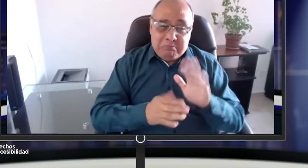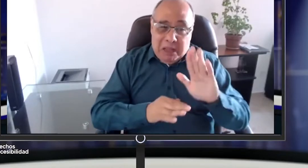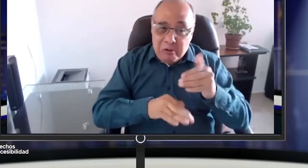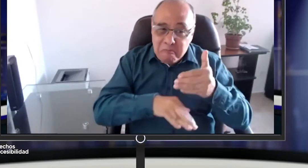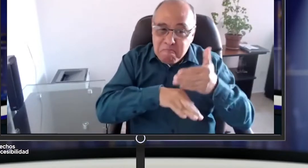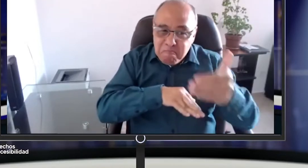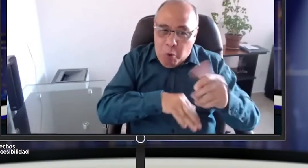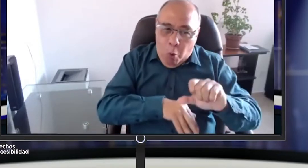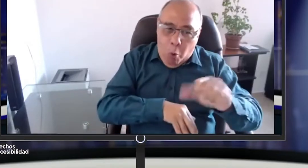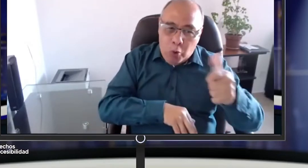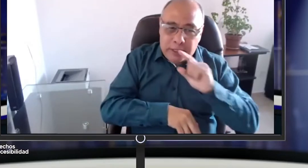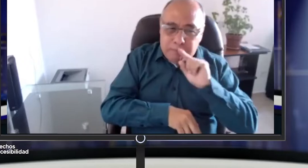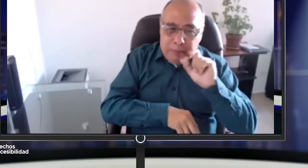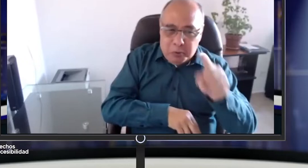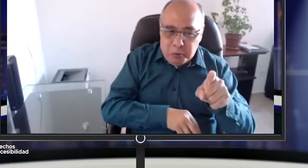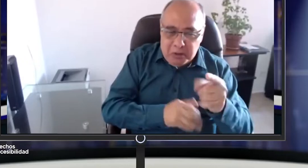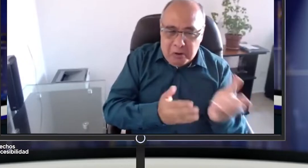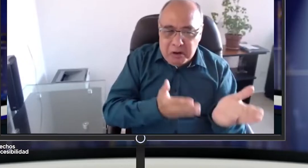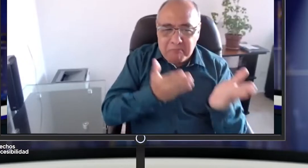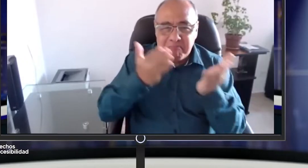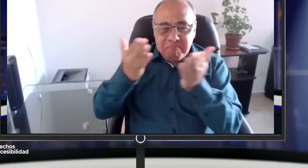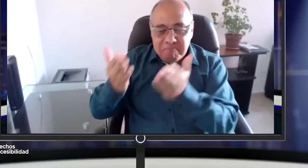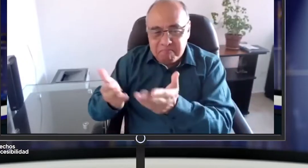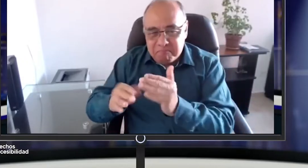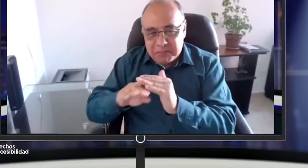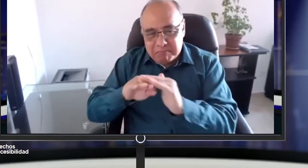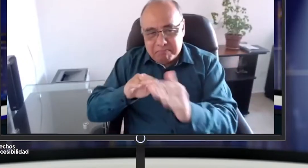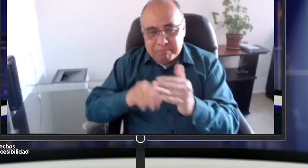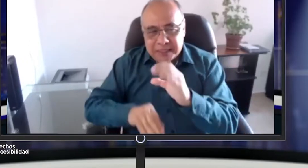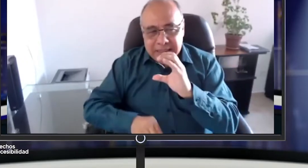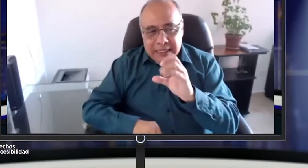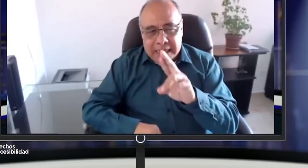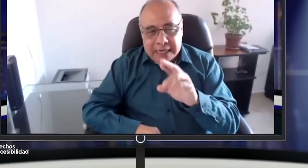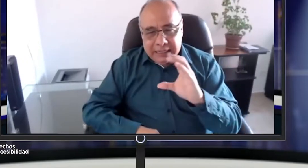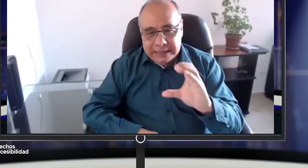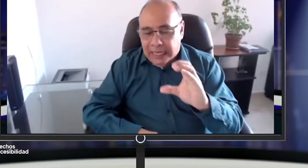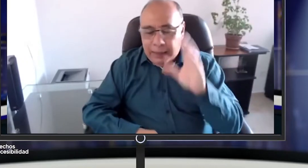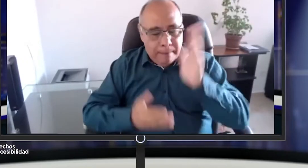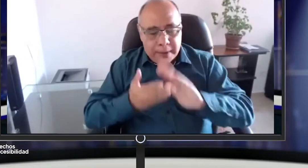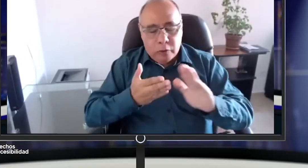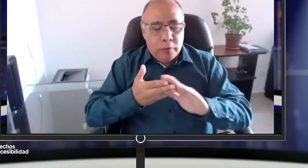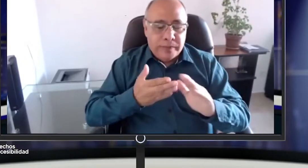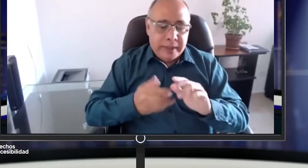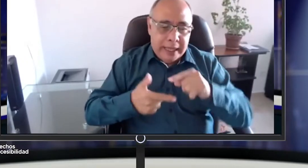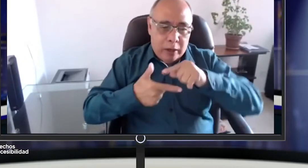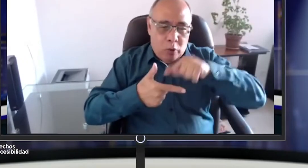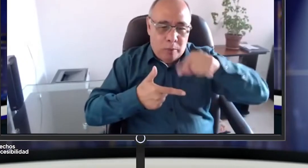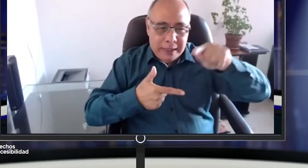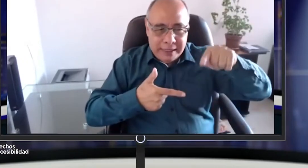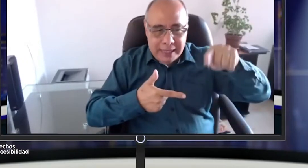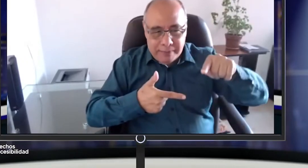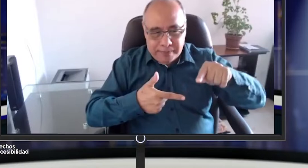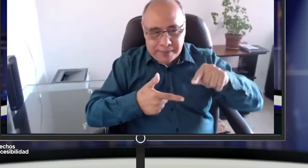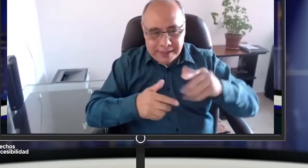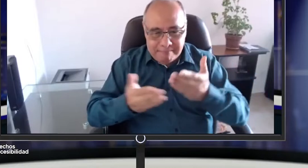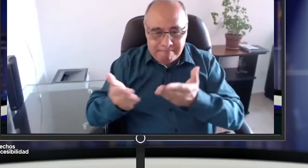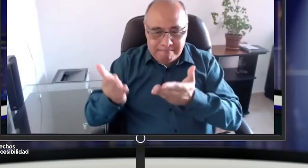de otra manera también se estaría perdiendo el acceso a la información. Lo dejo un momento, señor comisionado.